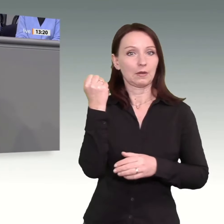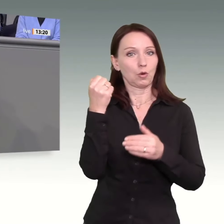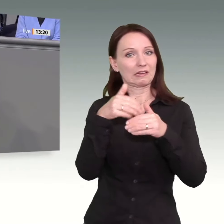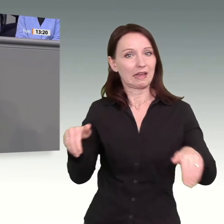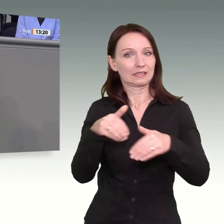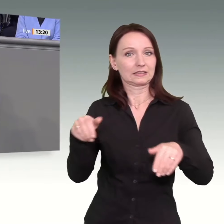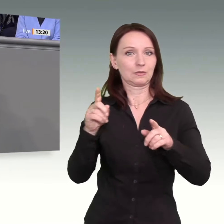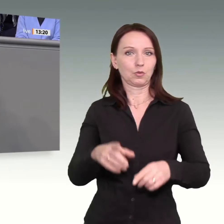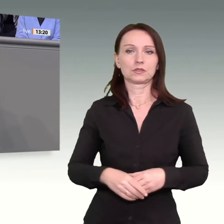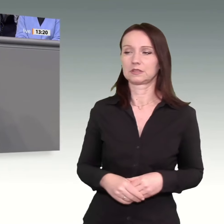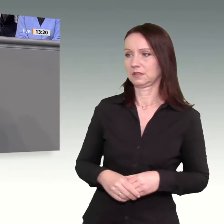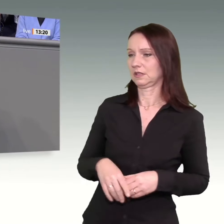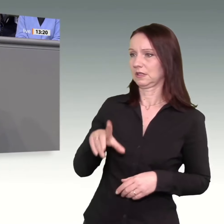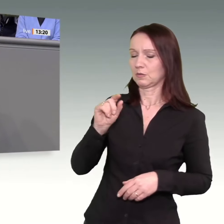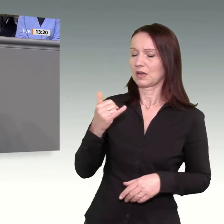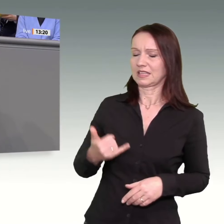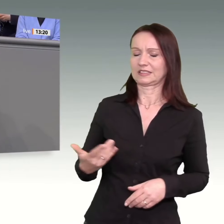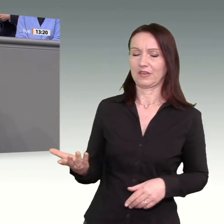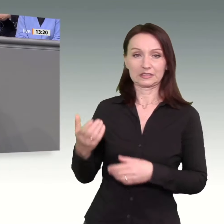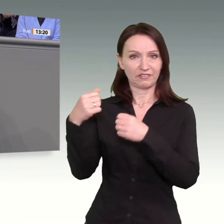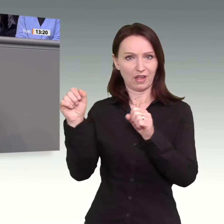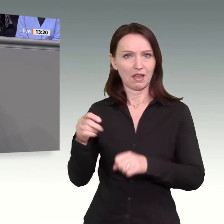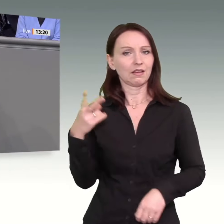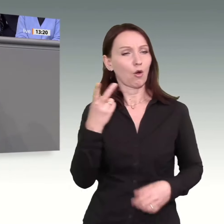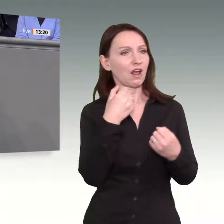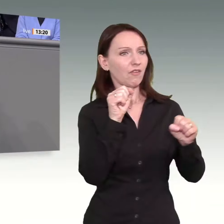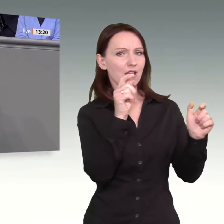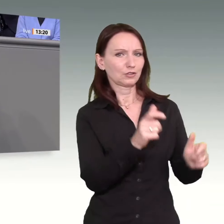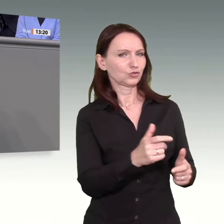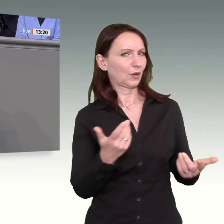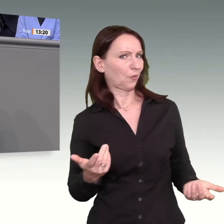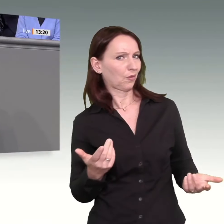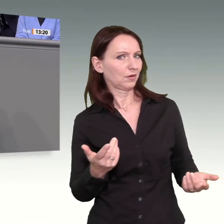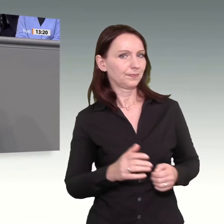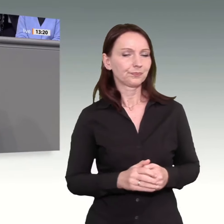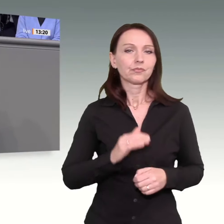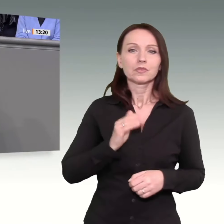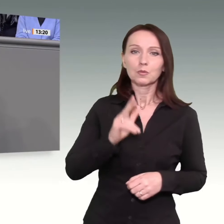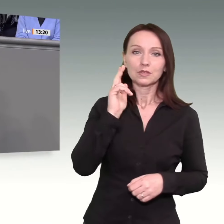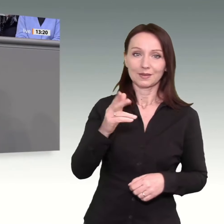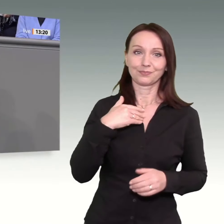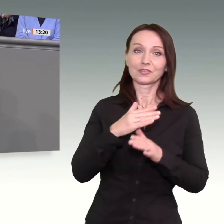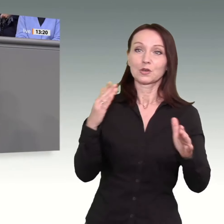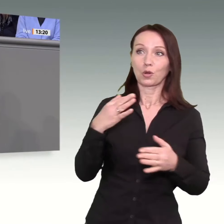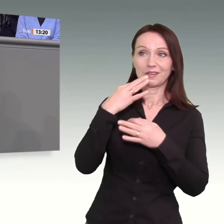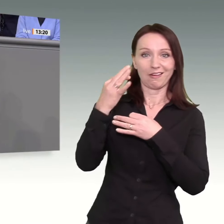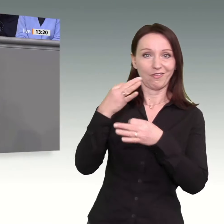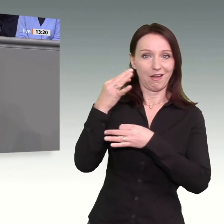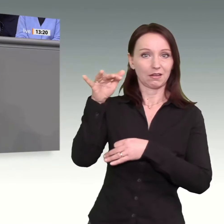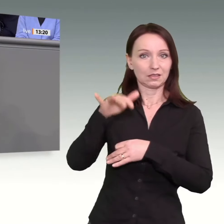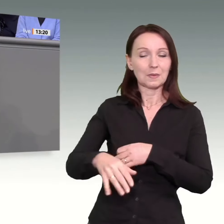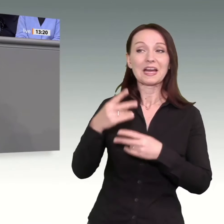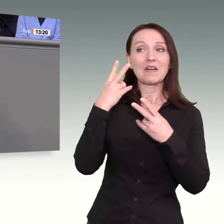Einschränkung der Freiheit? Meine Damen und Herren, diese Große Anfrage wird geprägt durch Nichtbeantwortung der wesentlichen